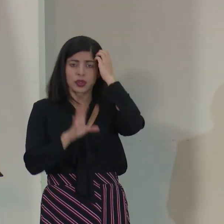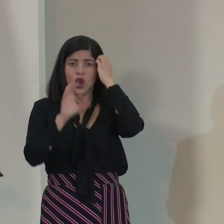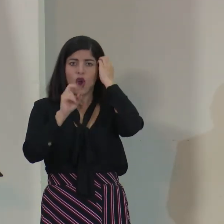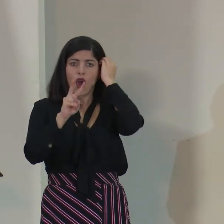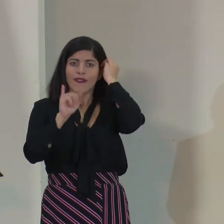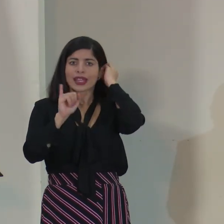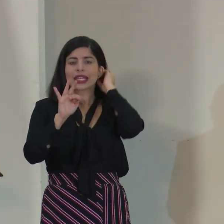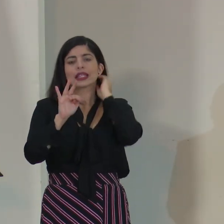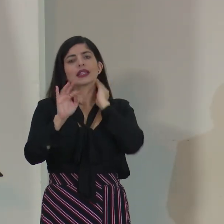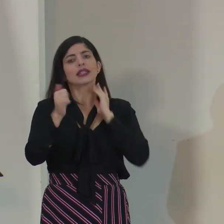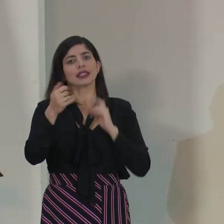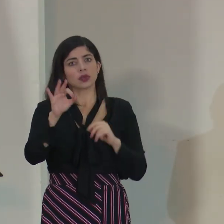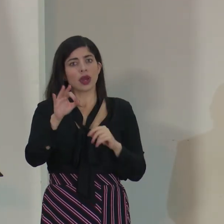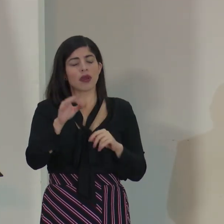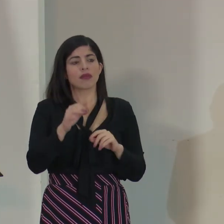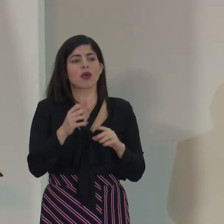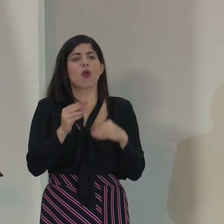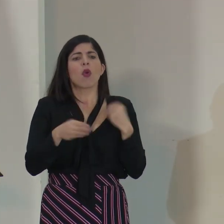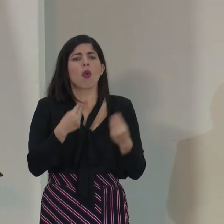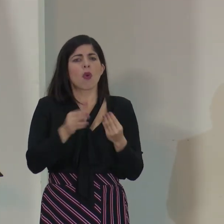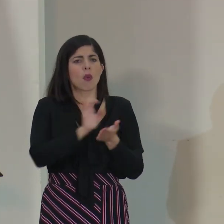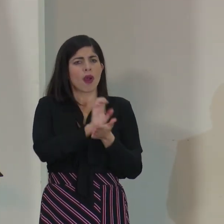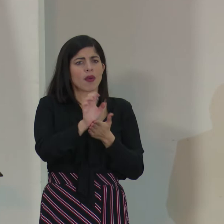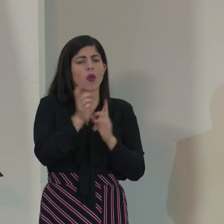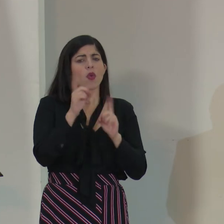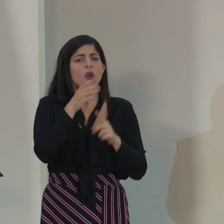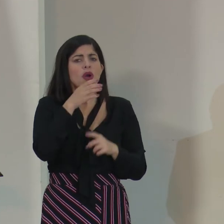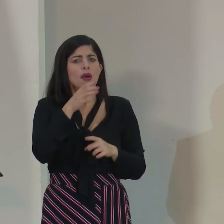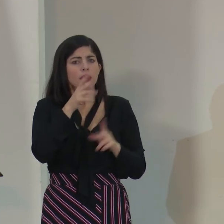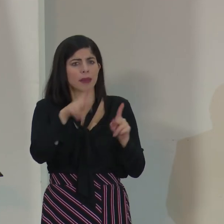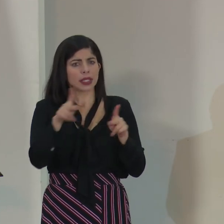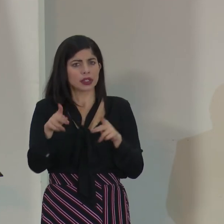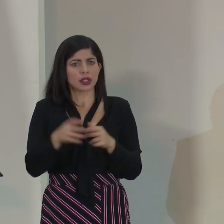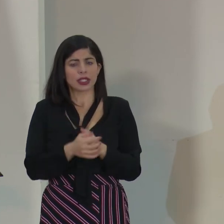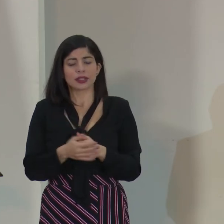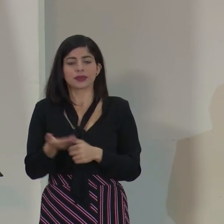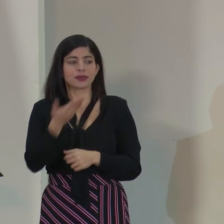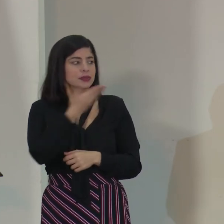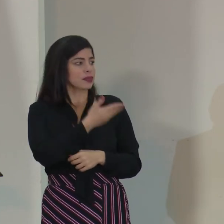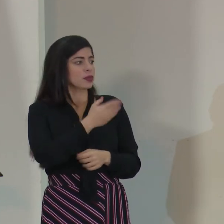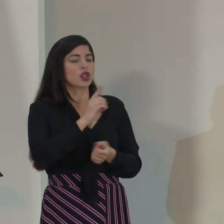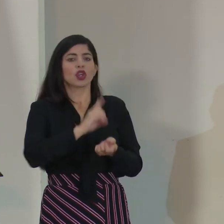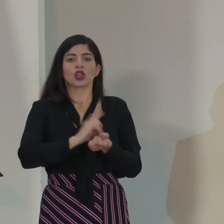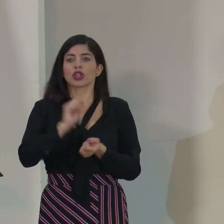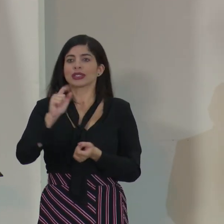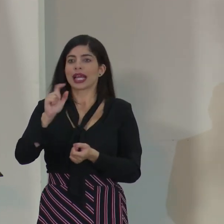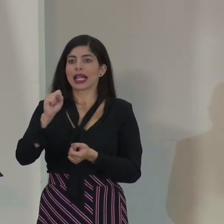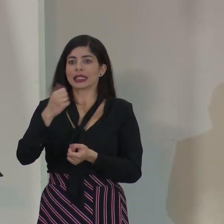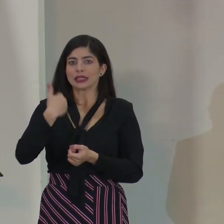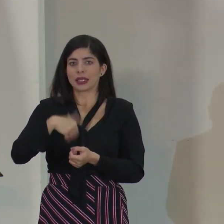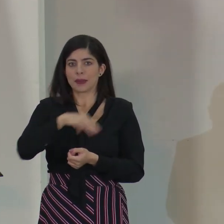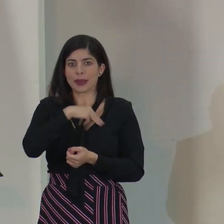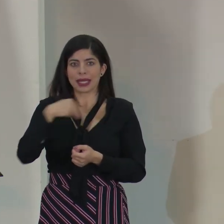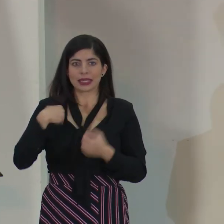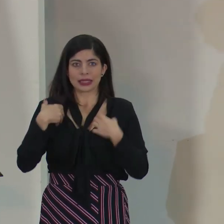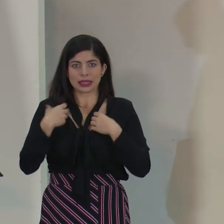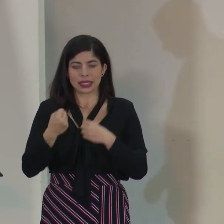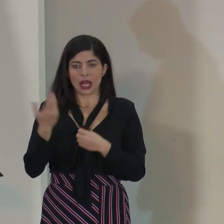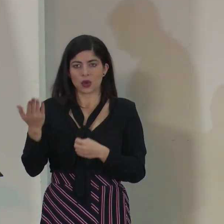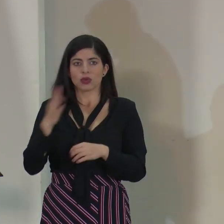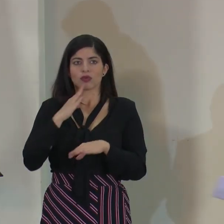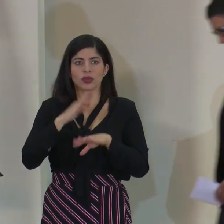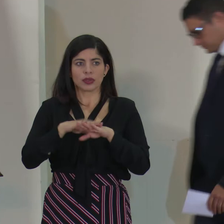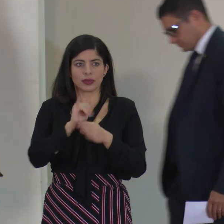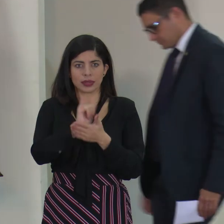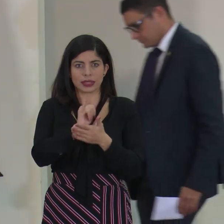¿Cómo evitarlo y cuál es la recomendación que se le da a las personas? Si gusta, doctor Sala, señor ministro de Salud, en relación